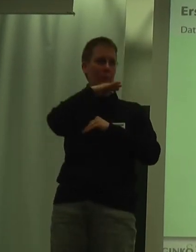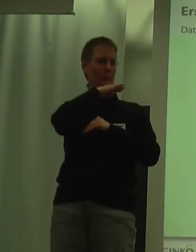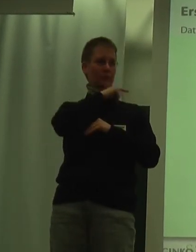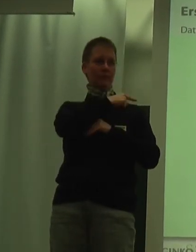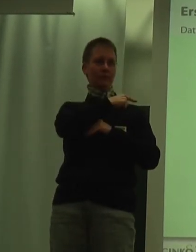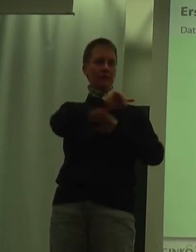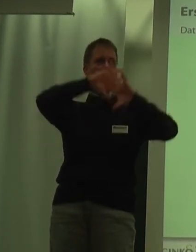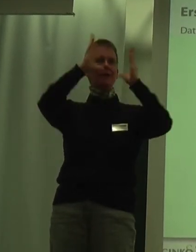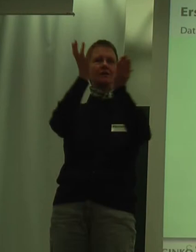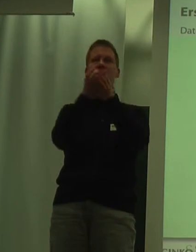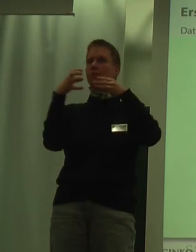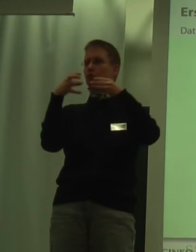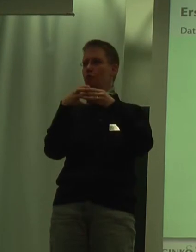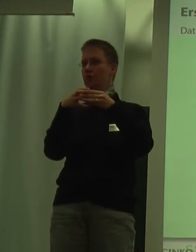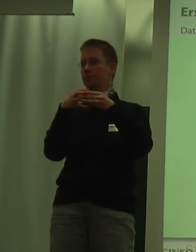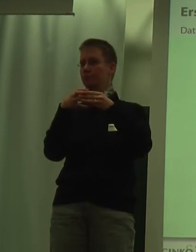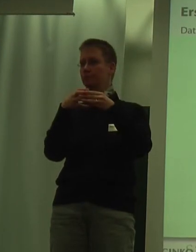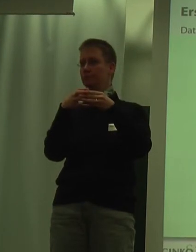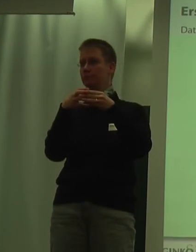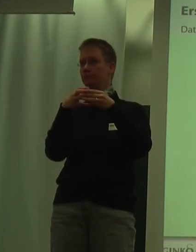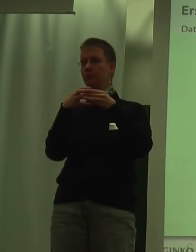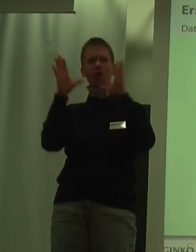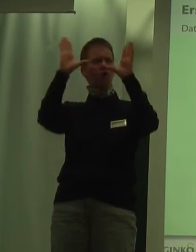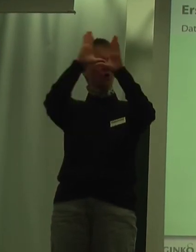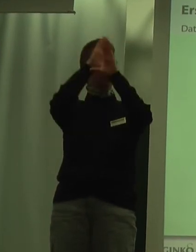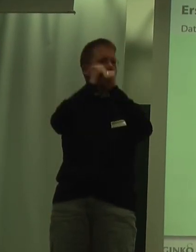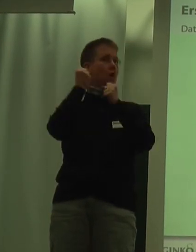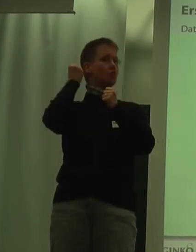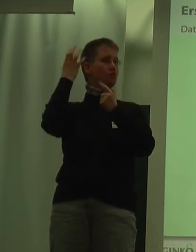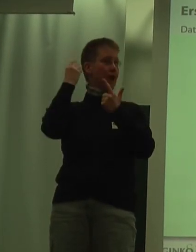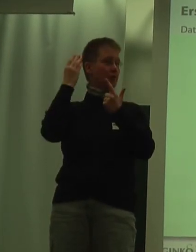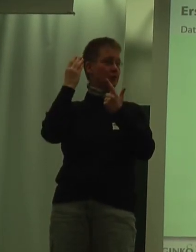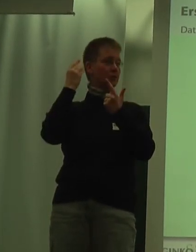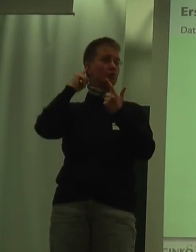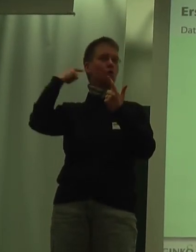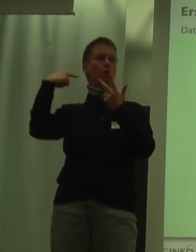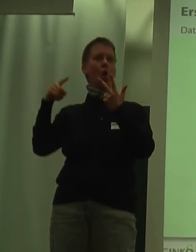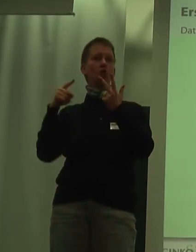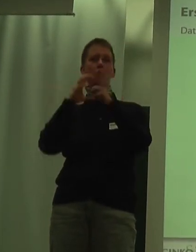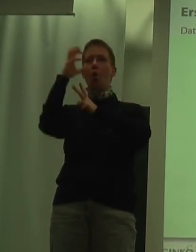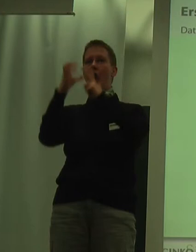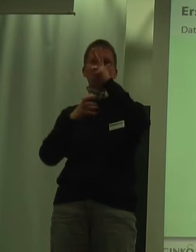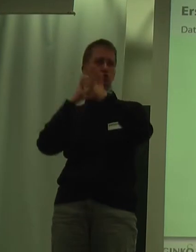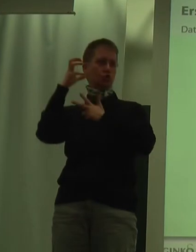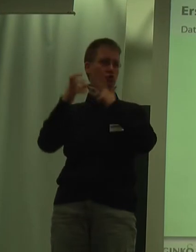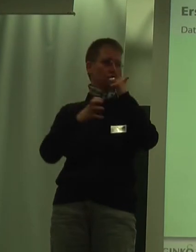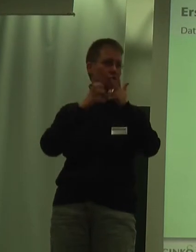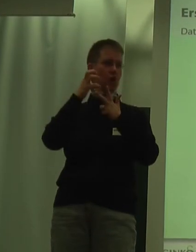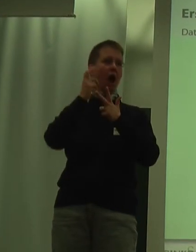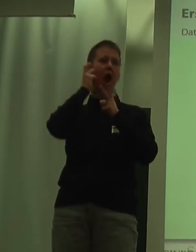Gesamtgruppe, dunkle, schwerhörigen und die gehörigen und ordentlich bezogen, auch die Altersgruppierungen.